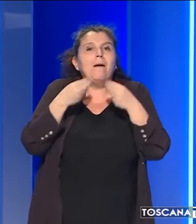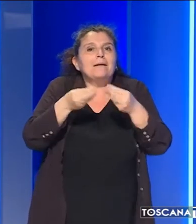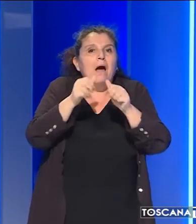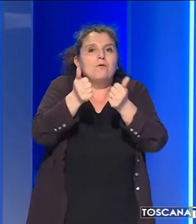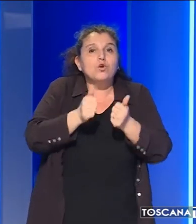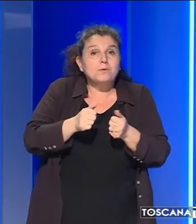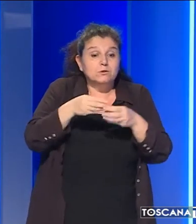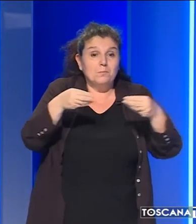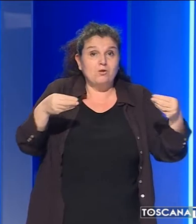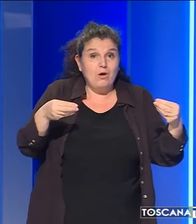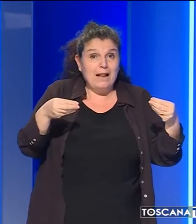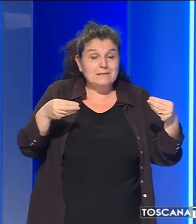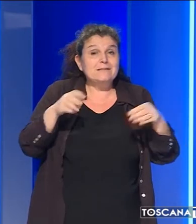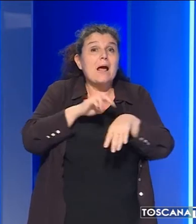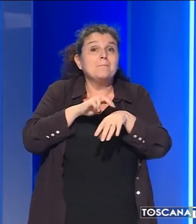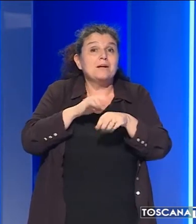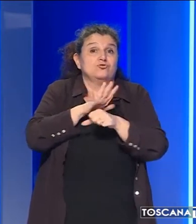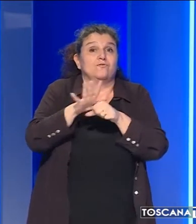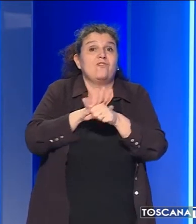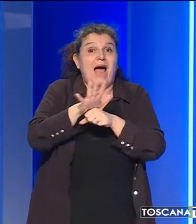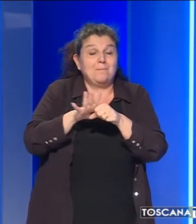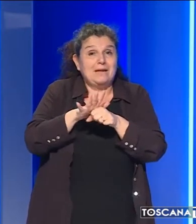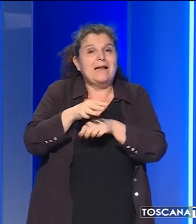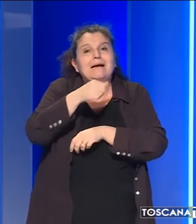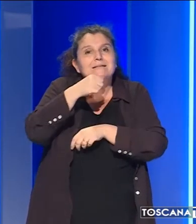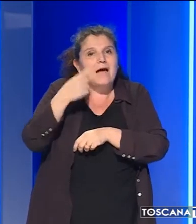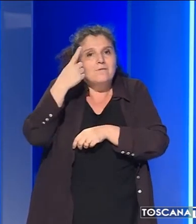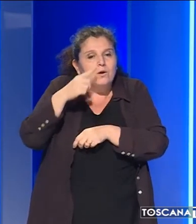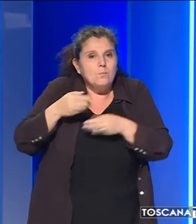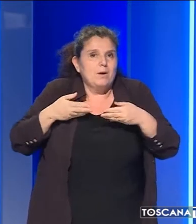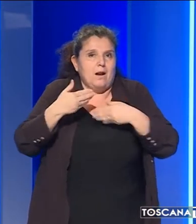specialisti e i medici di famiglia che sarebbero necessari.